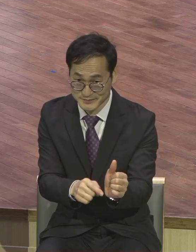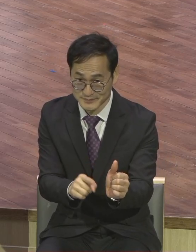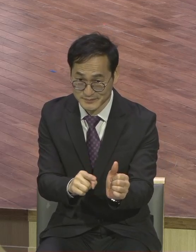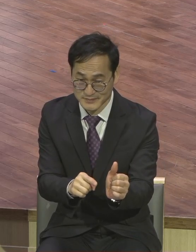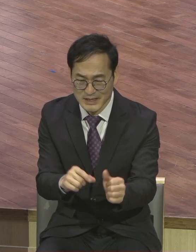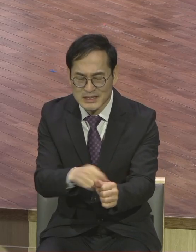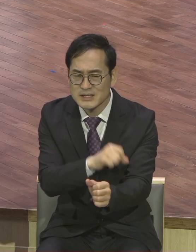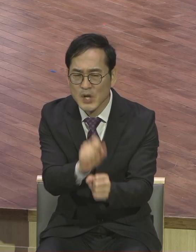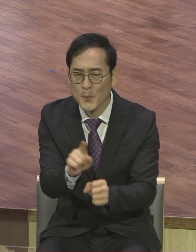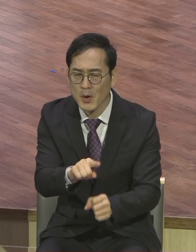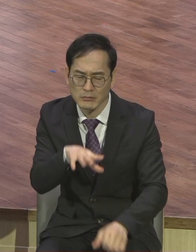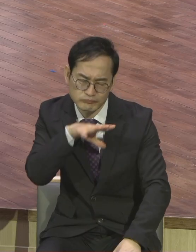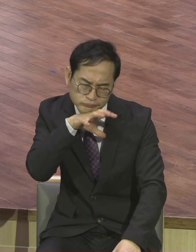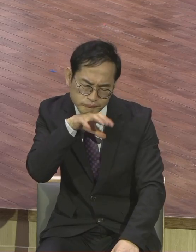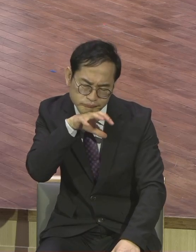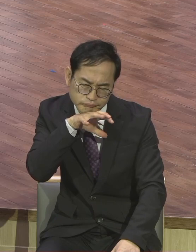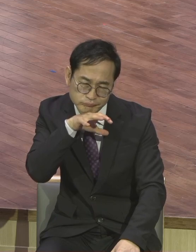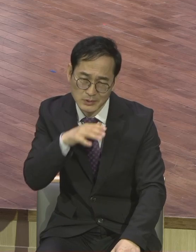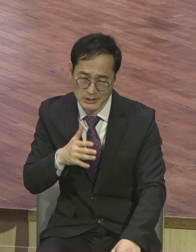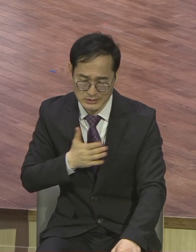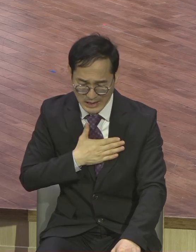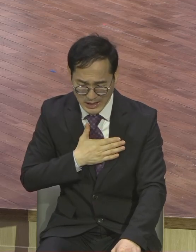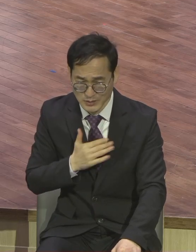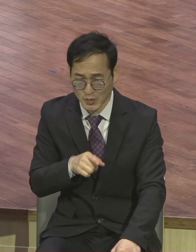모든 것을 증가시키는 습관이 있어요.